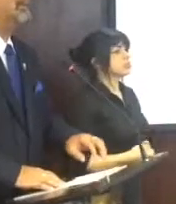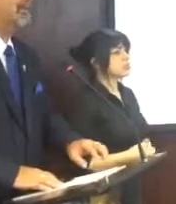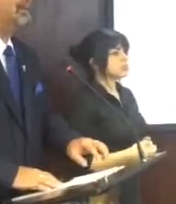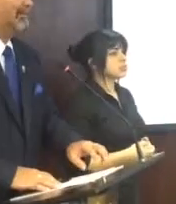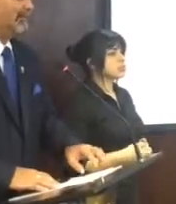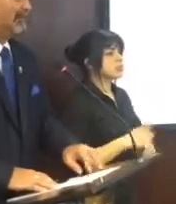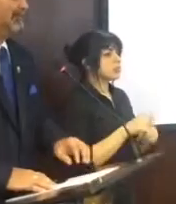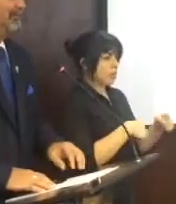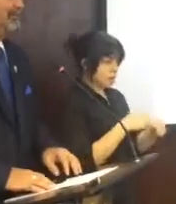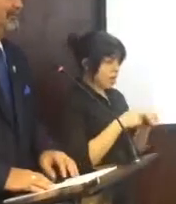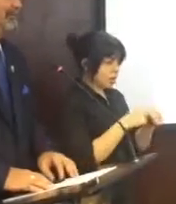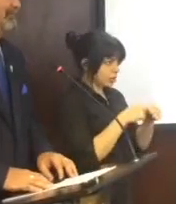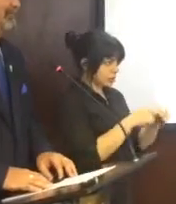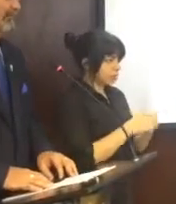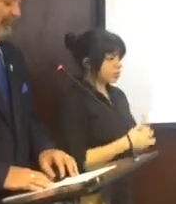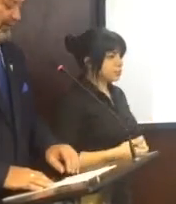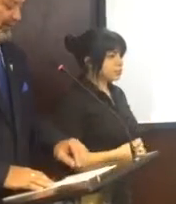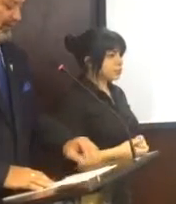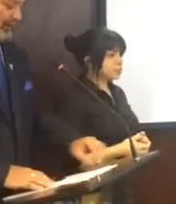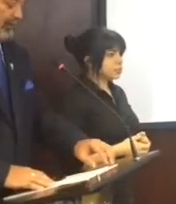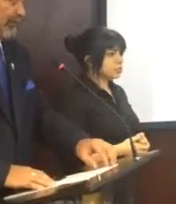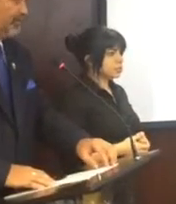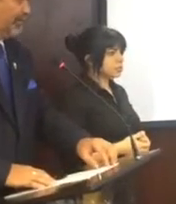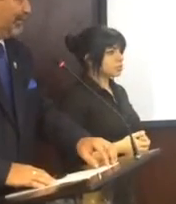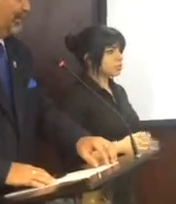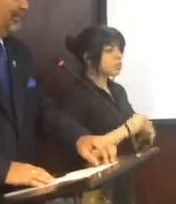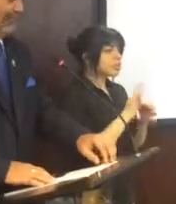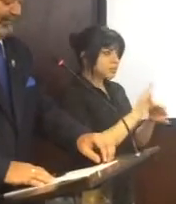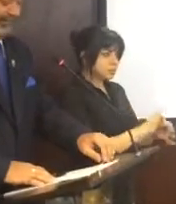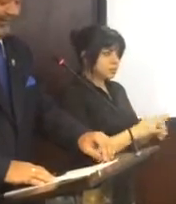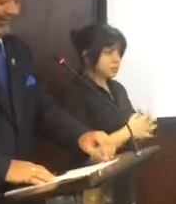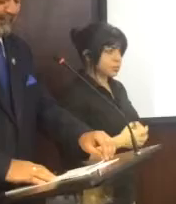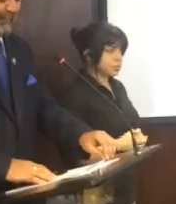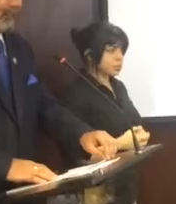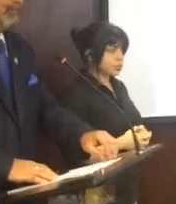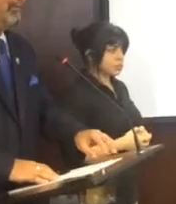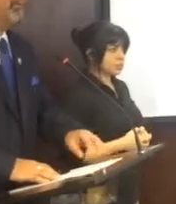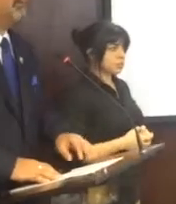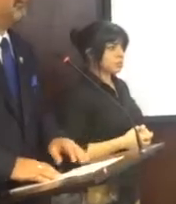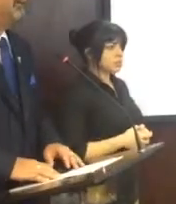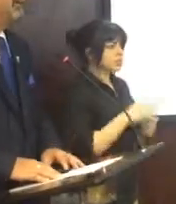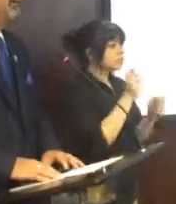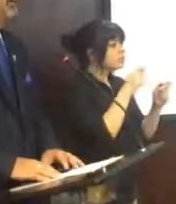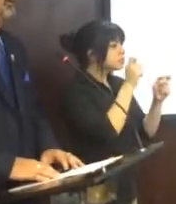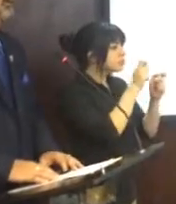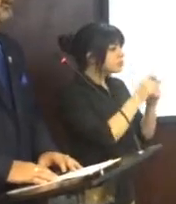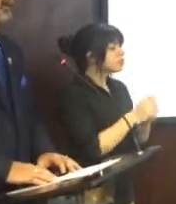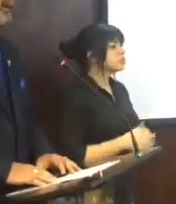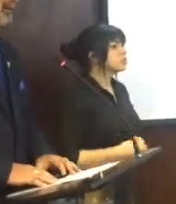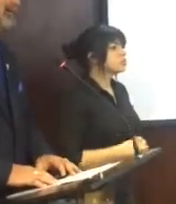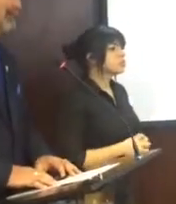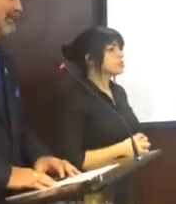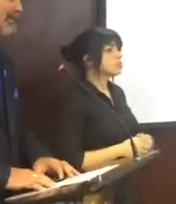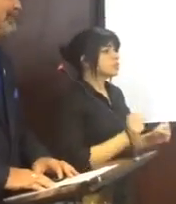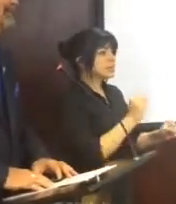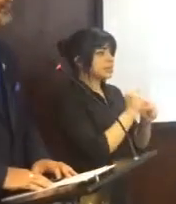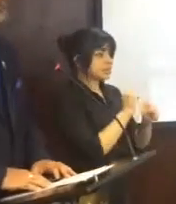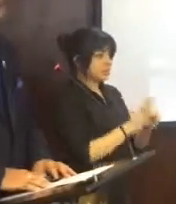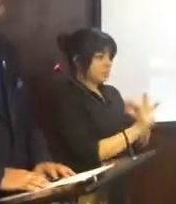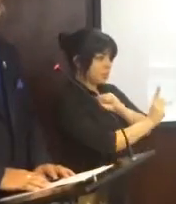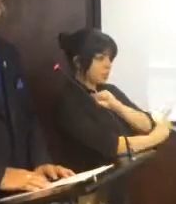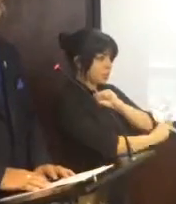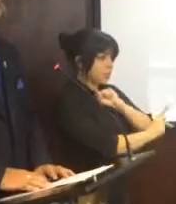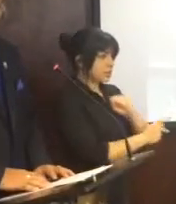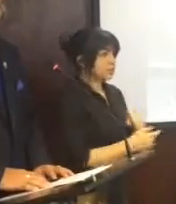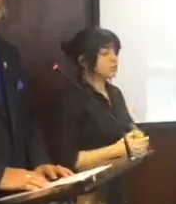y se van a estar dando. Con lo que respecta propiamente a la seguridad del país,